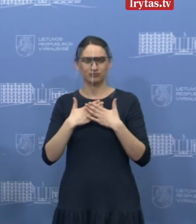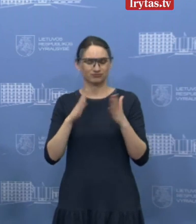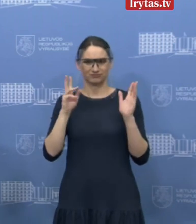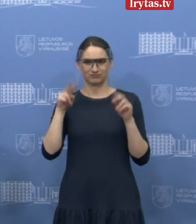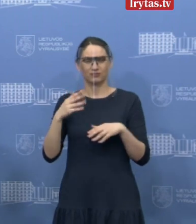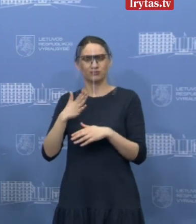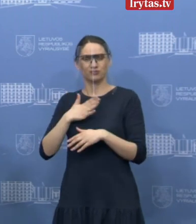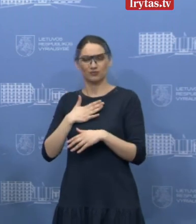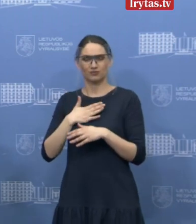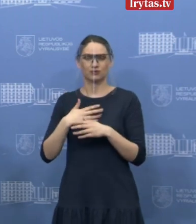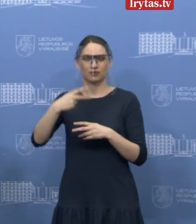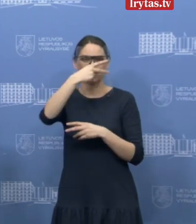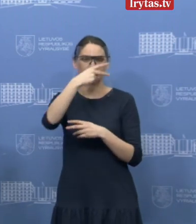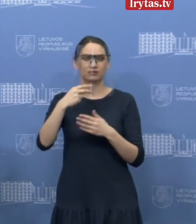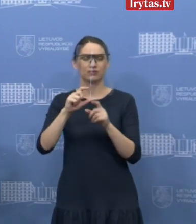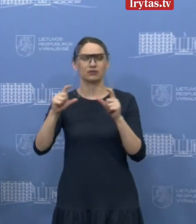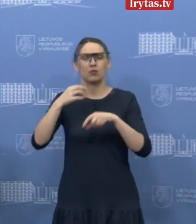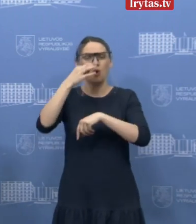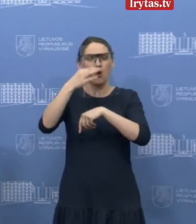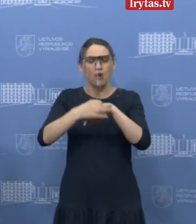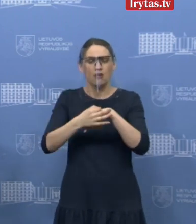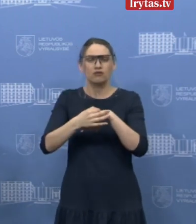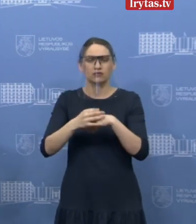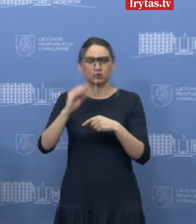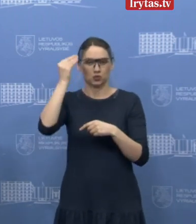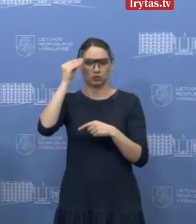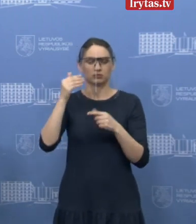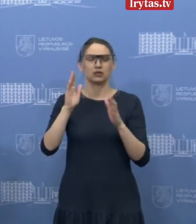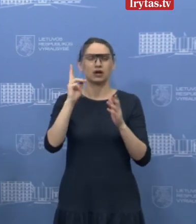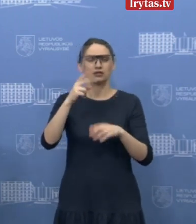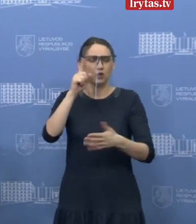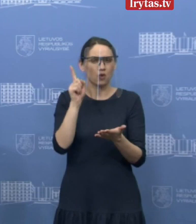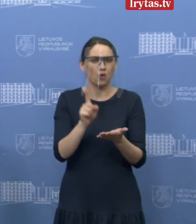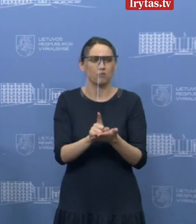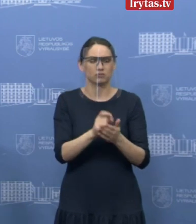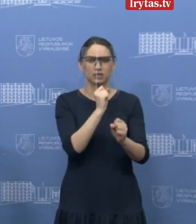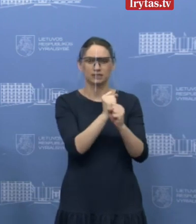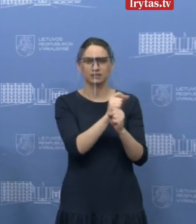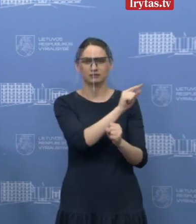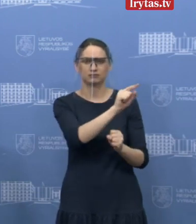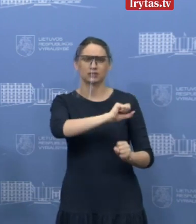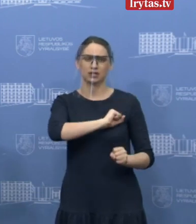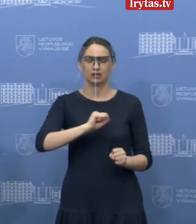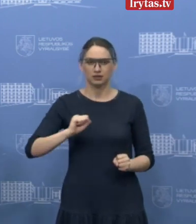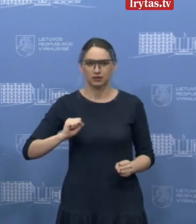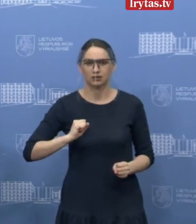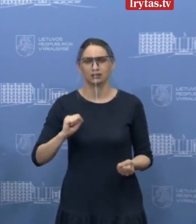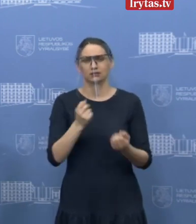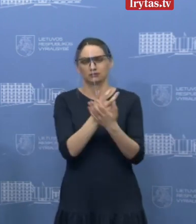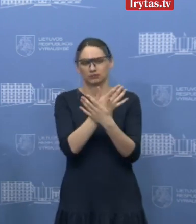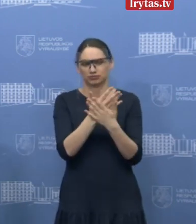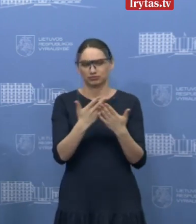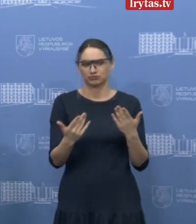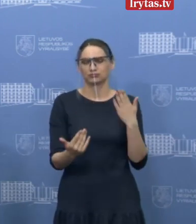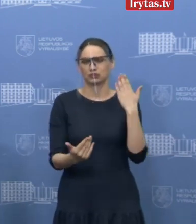tikslas yra maksimaliai aprūpinti visus tuos, kuriems yra būtina, kurie atlieka savo funkcijas, tiesiogiai